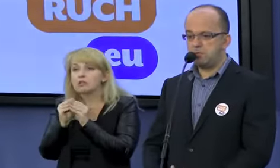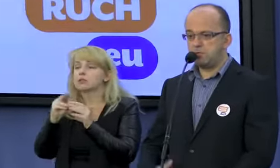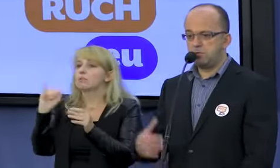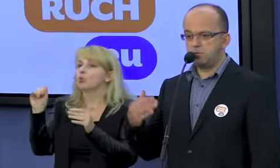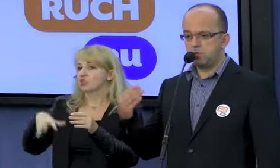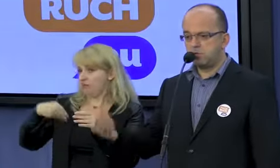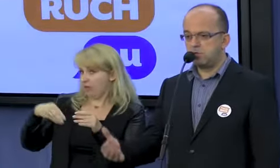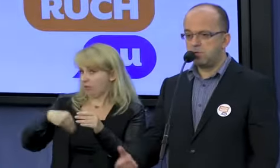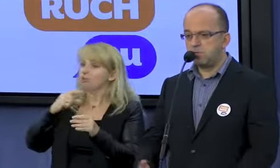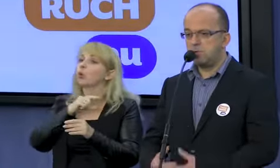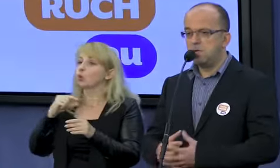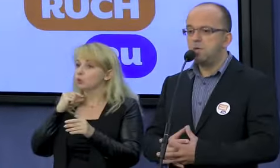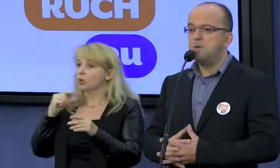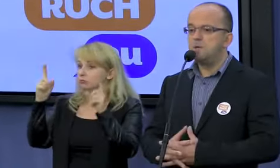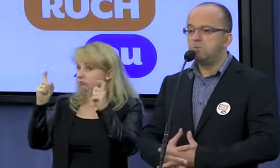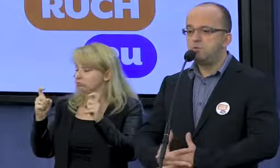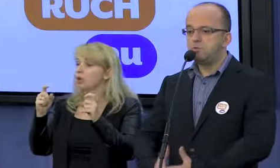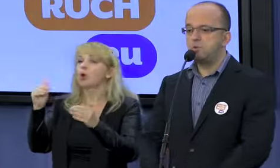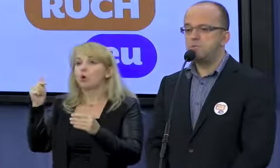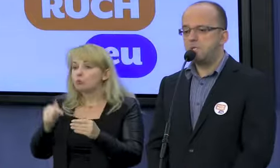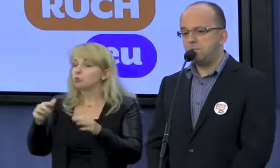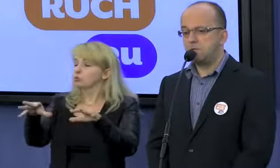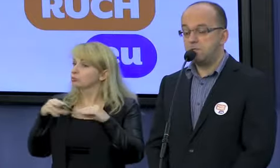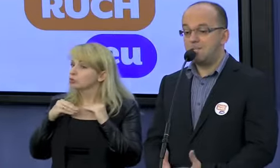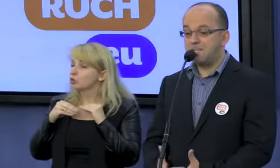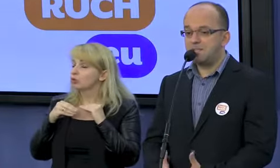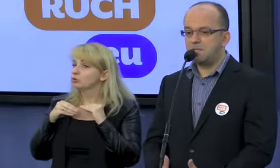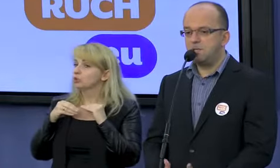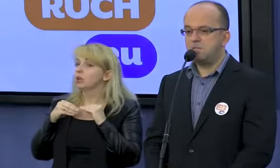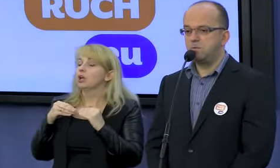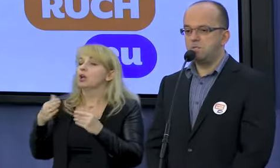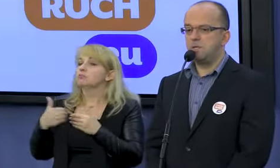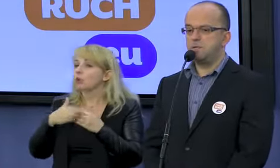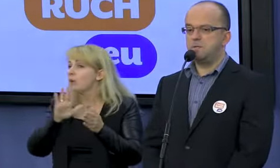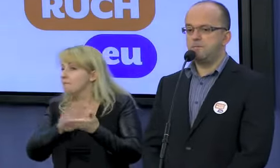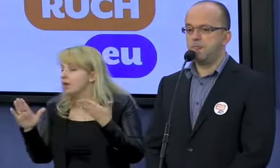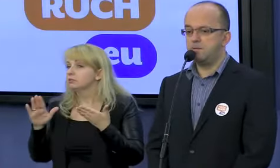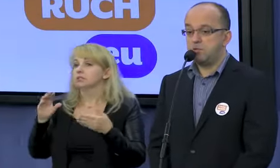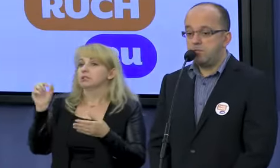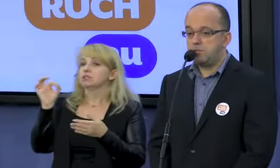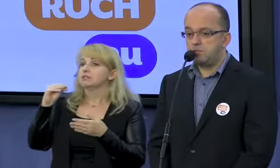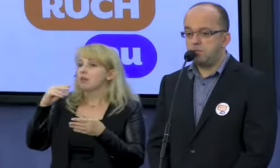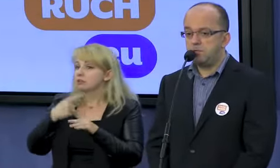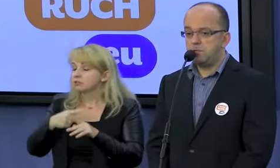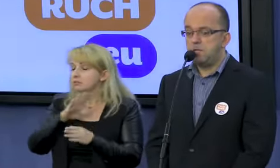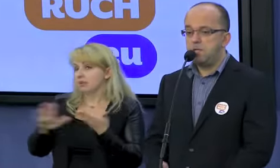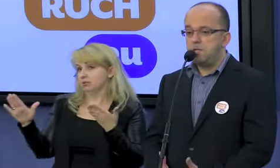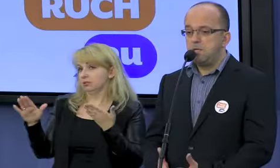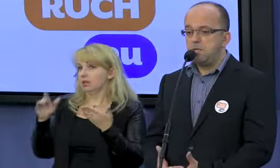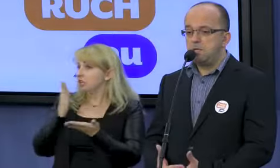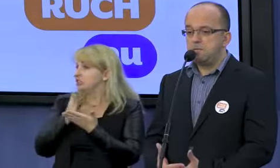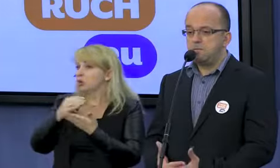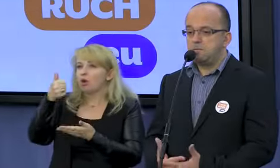święceniami. Jeśli ktoś chce być księdzem, musi przyjąć celibat. Jedyna taka instytucja na świecie w tej chwili.